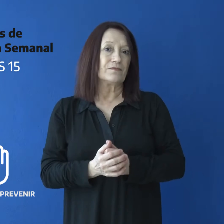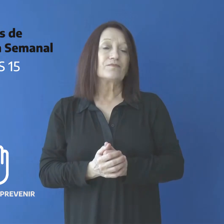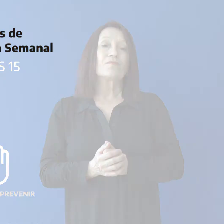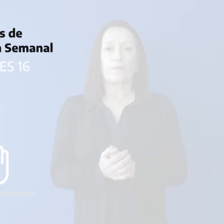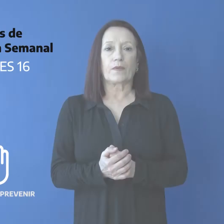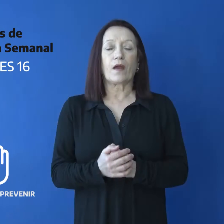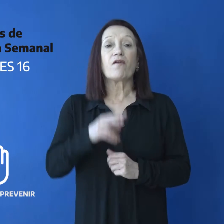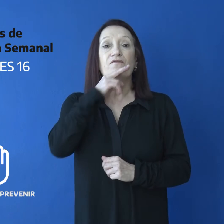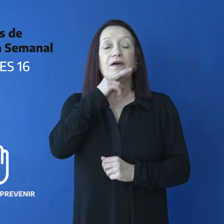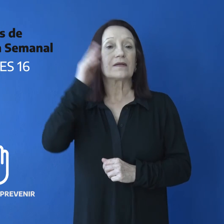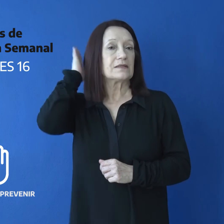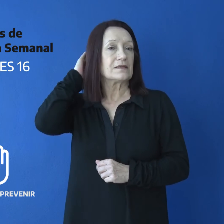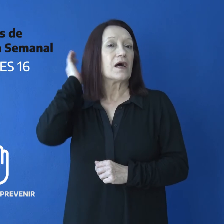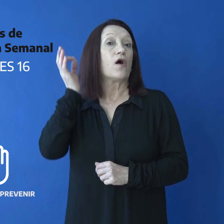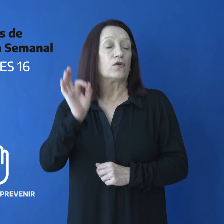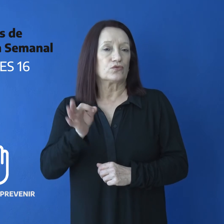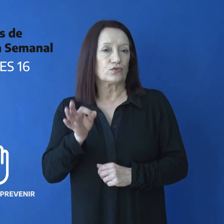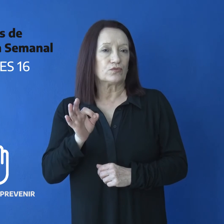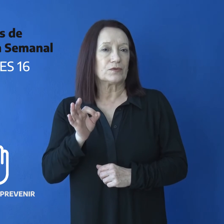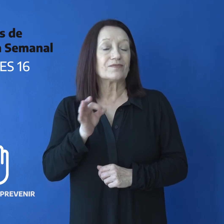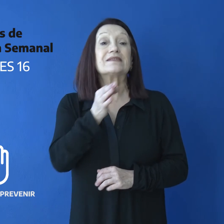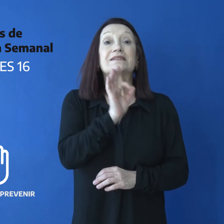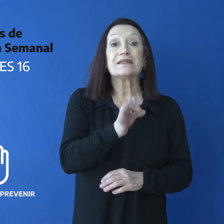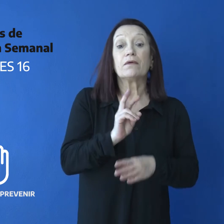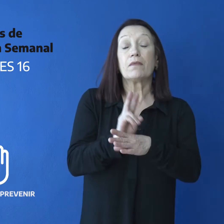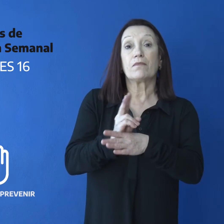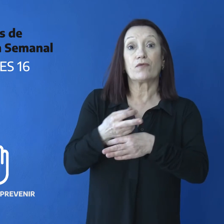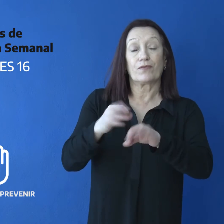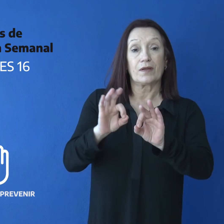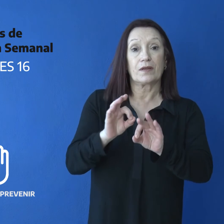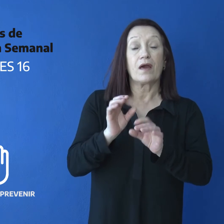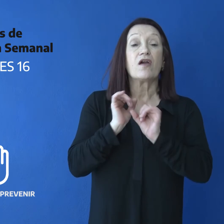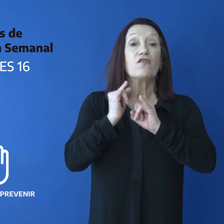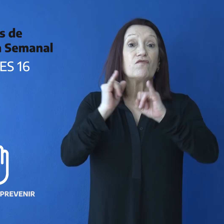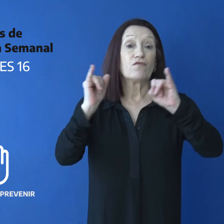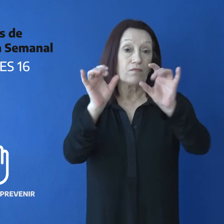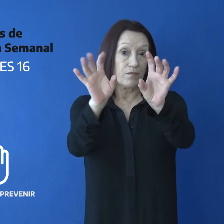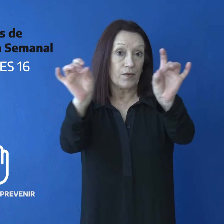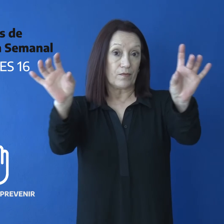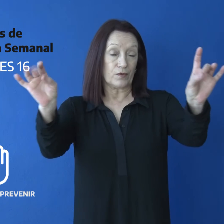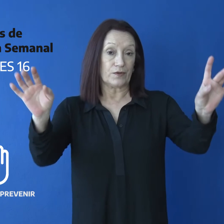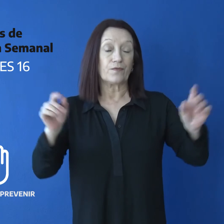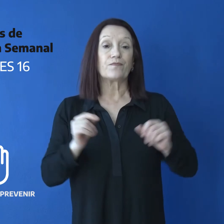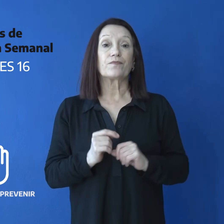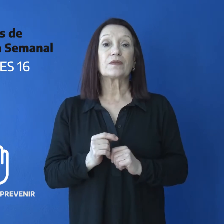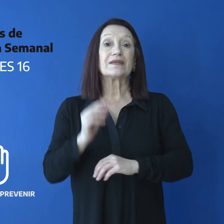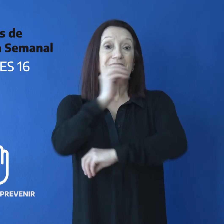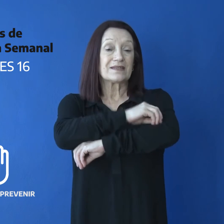Viernes 16, Saber para Prevenir, Informe Epidemiológico. Santa